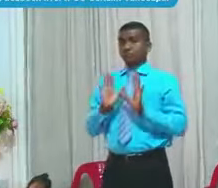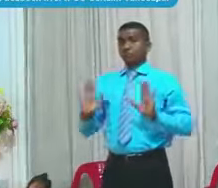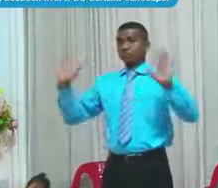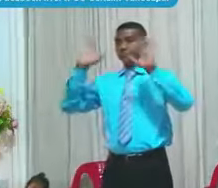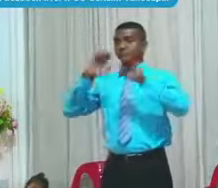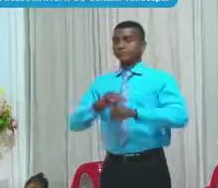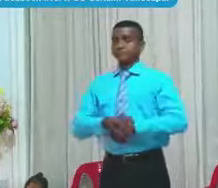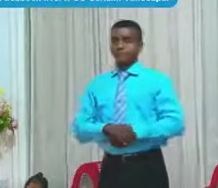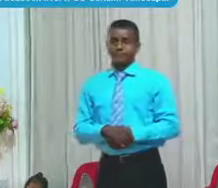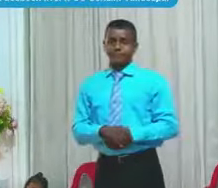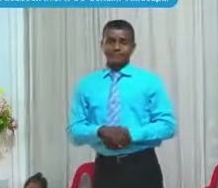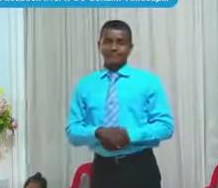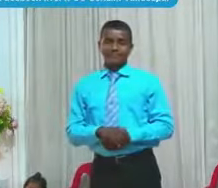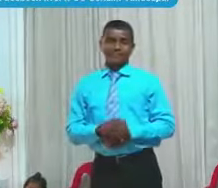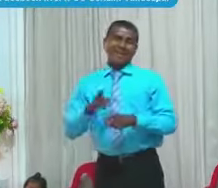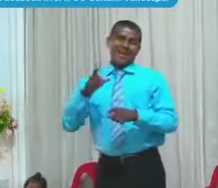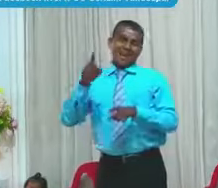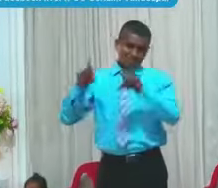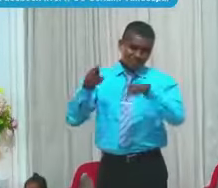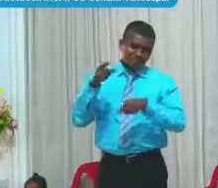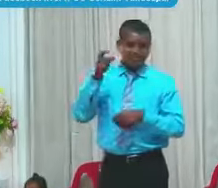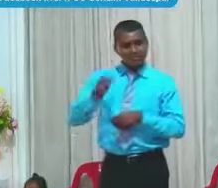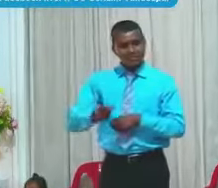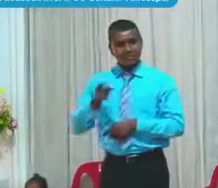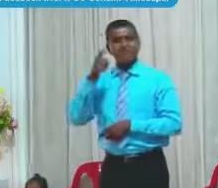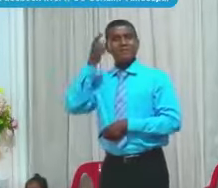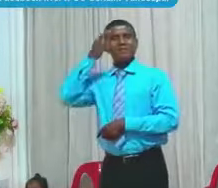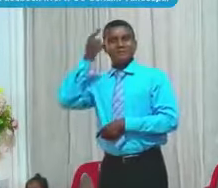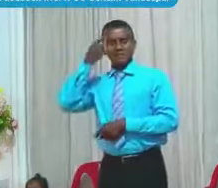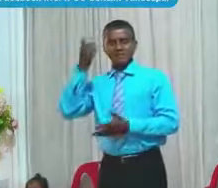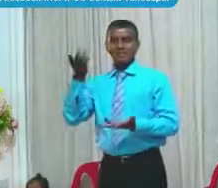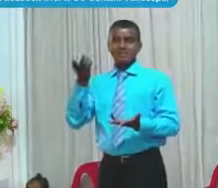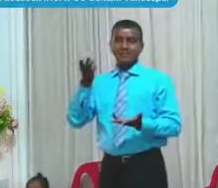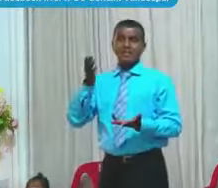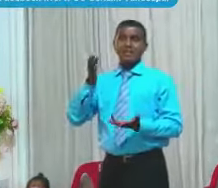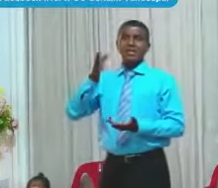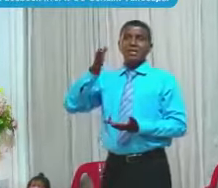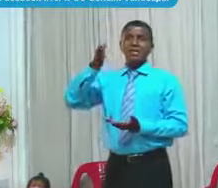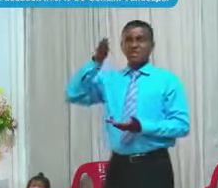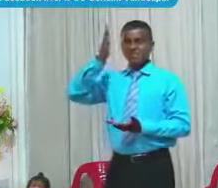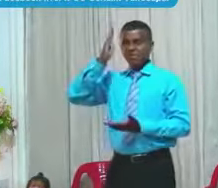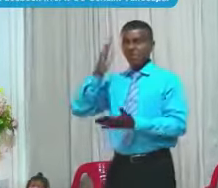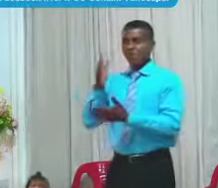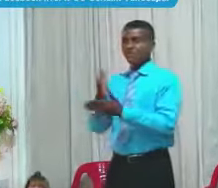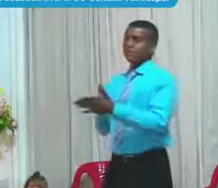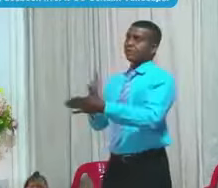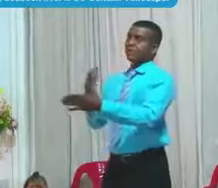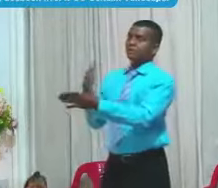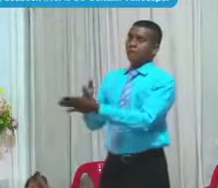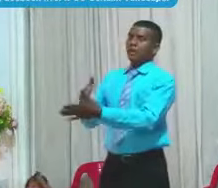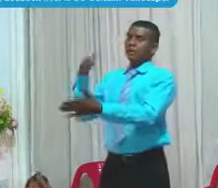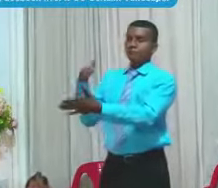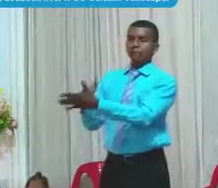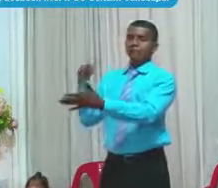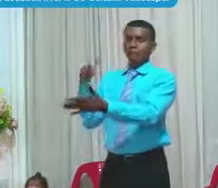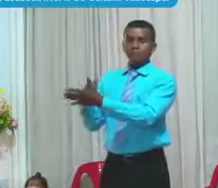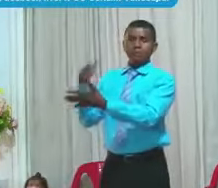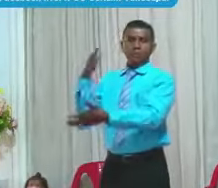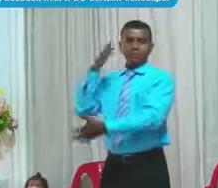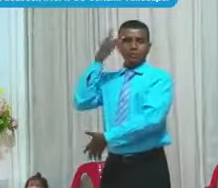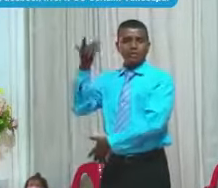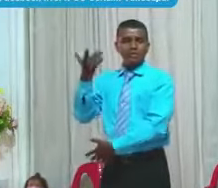Hay gente Que cree Que Dios Anda Tras Él Porque Dios